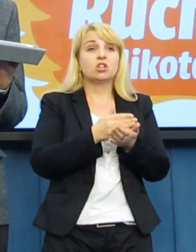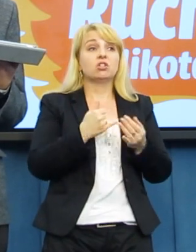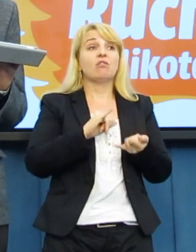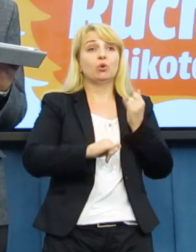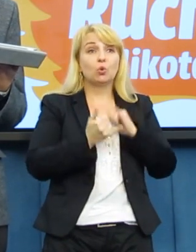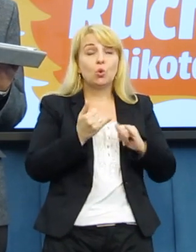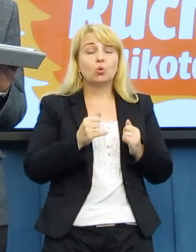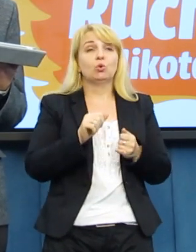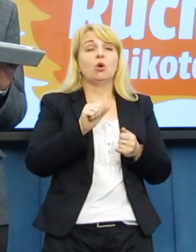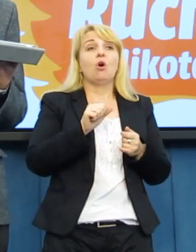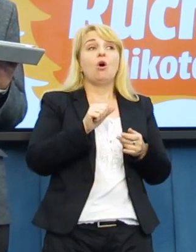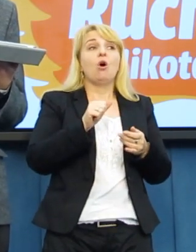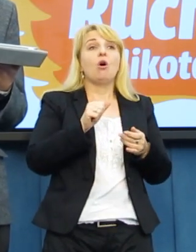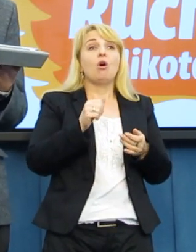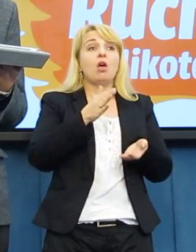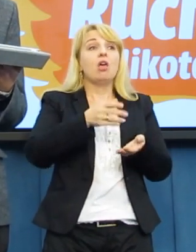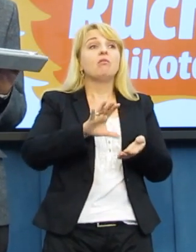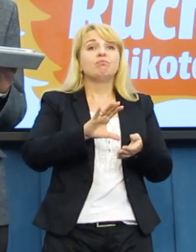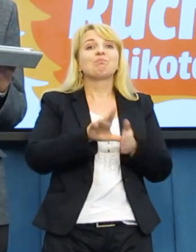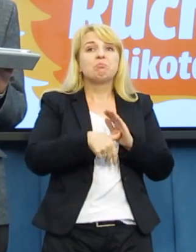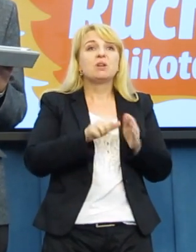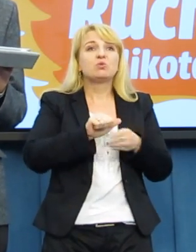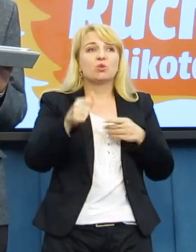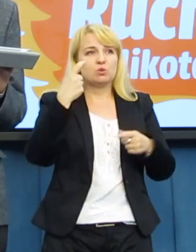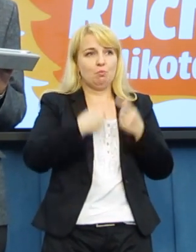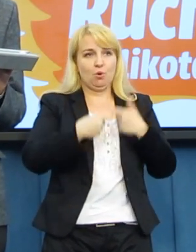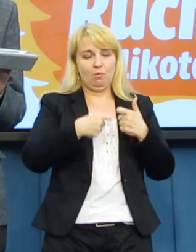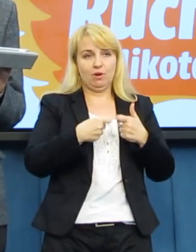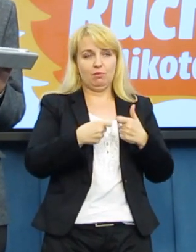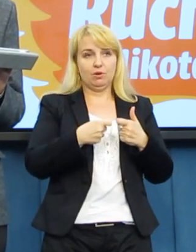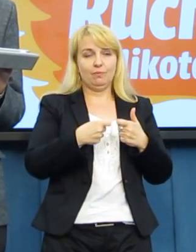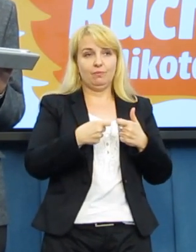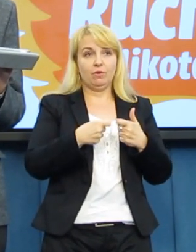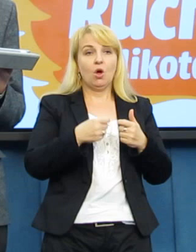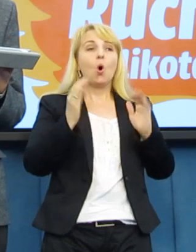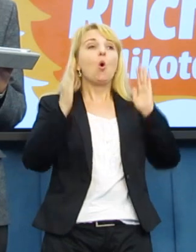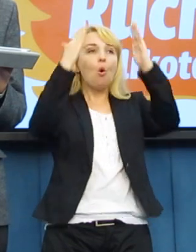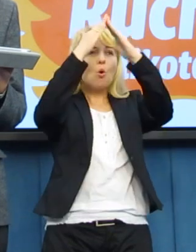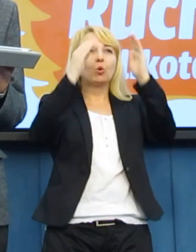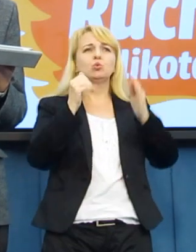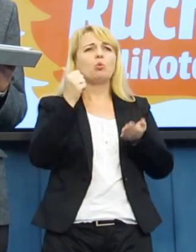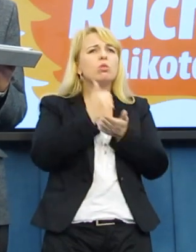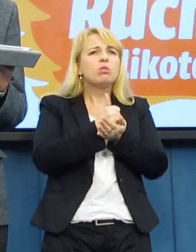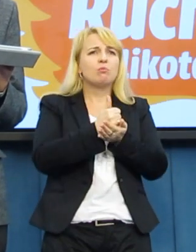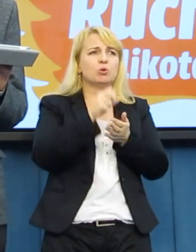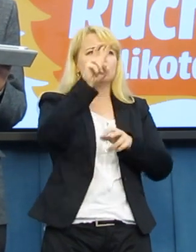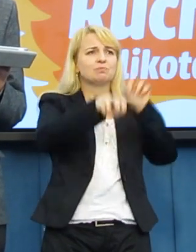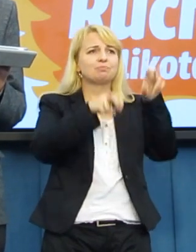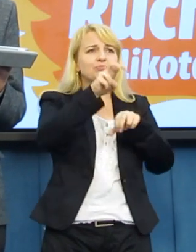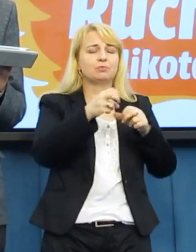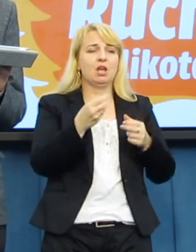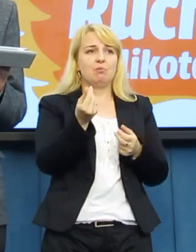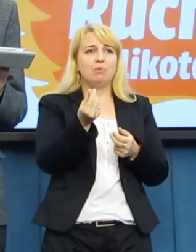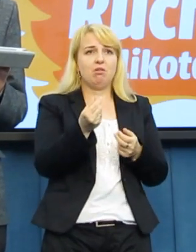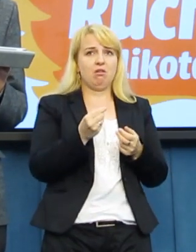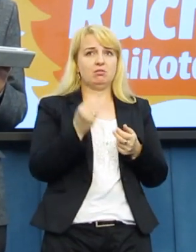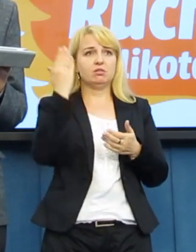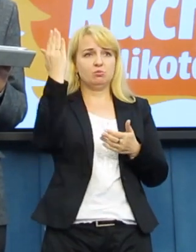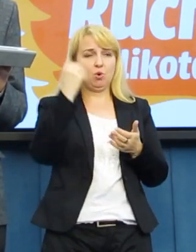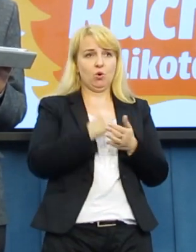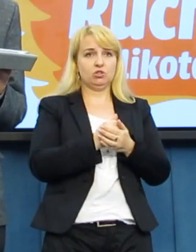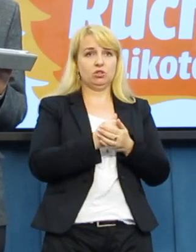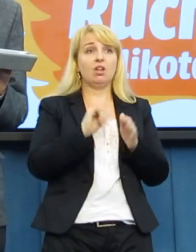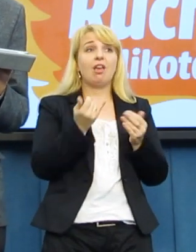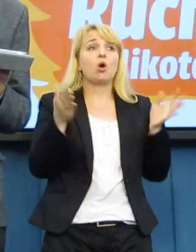już przebrała się miarka po prostu. Nie może być tak, że Kościół sięga po pieniądze publiczne w momencie, kiedy upadają szpitale.